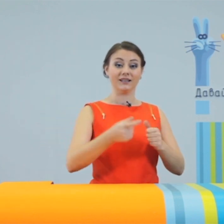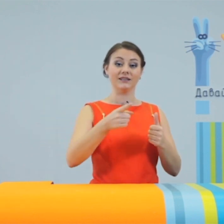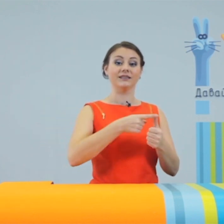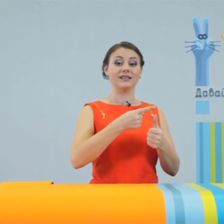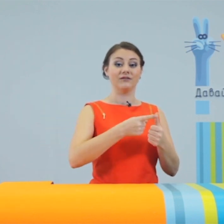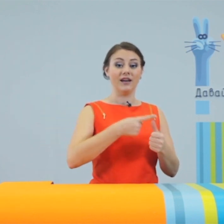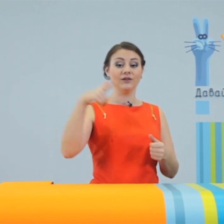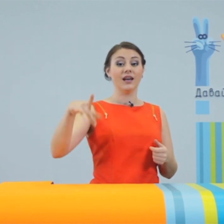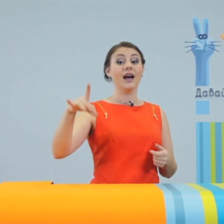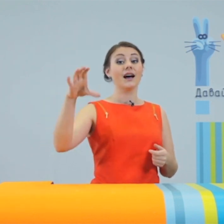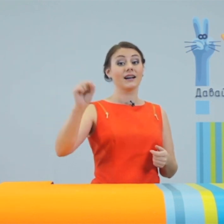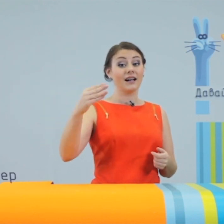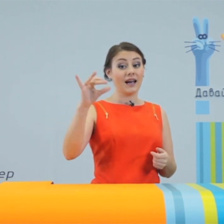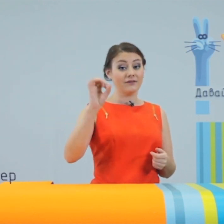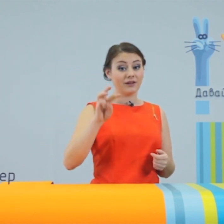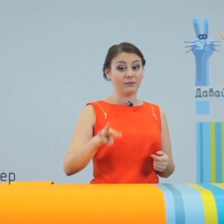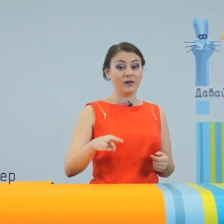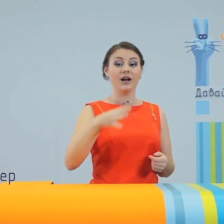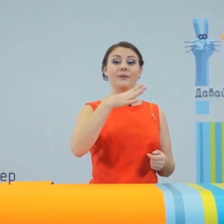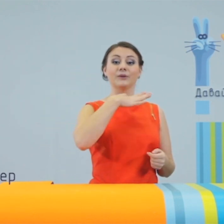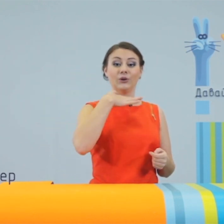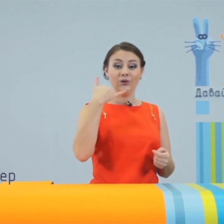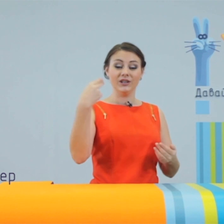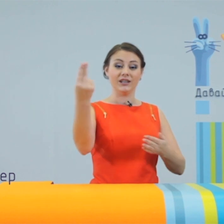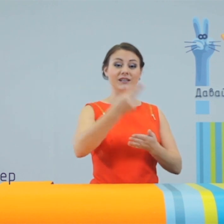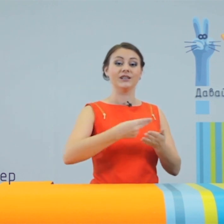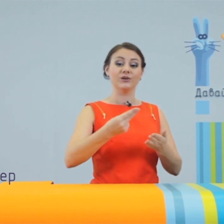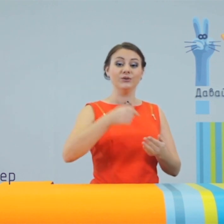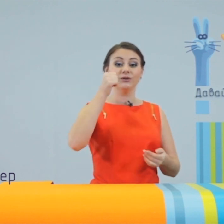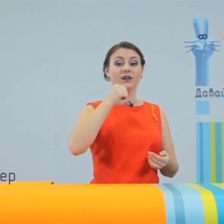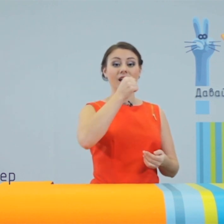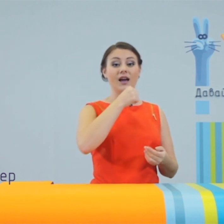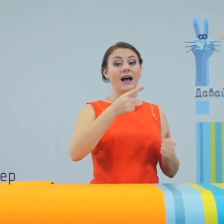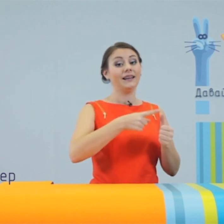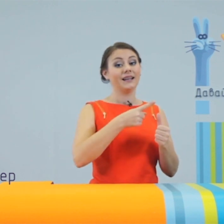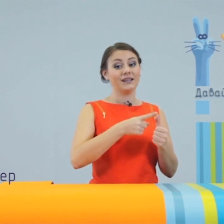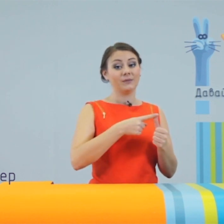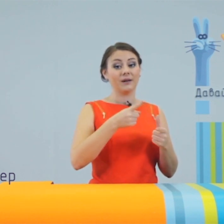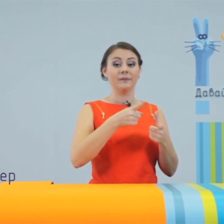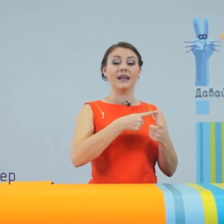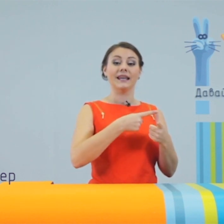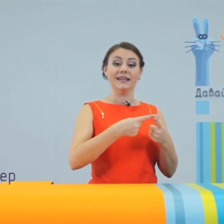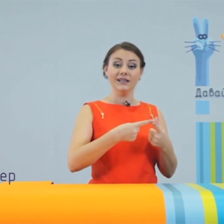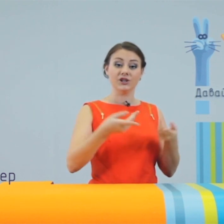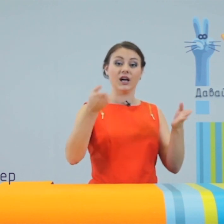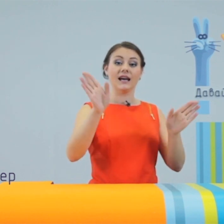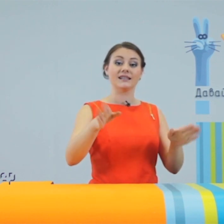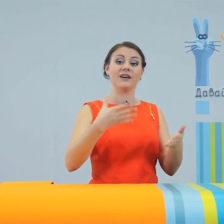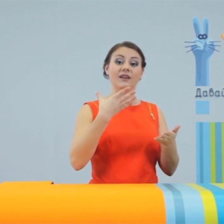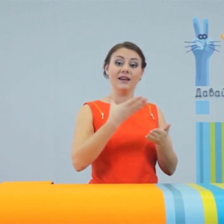называют граффером. Многие рисуют анонимно или же оставляют